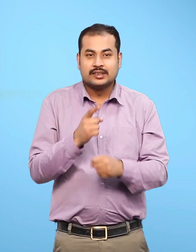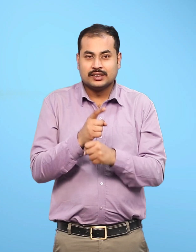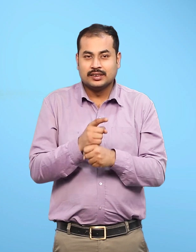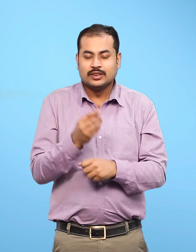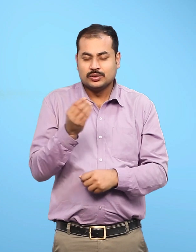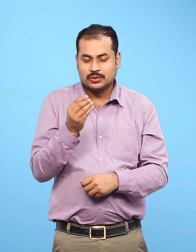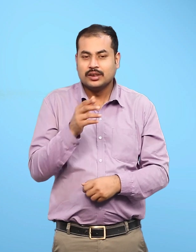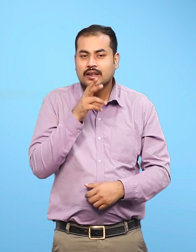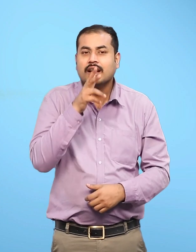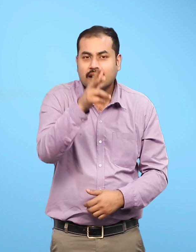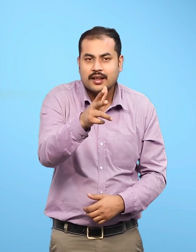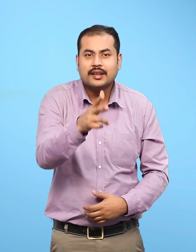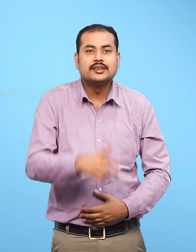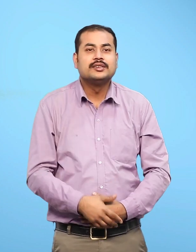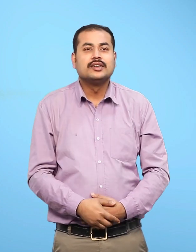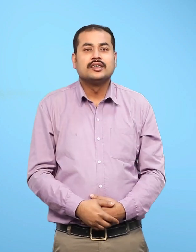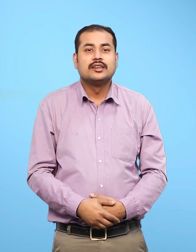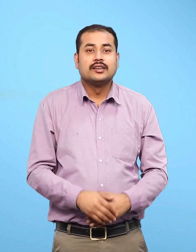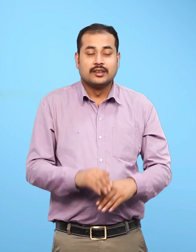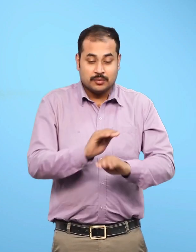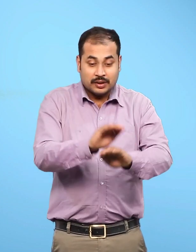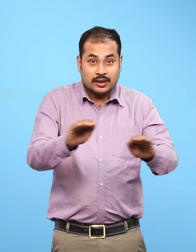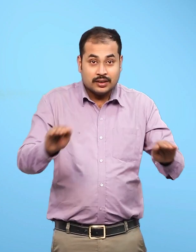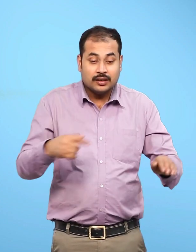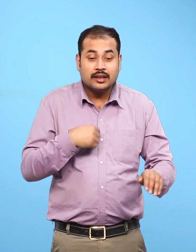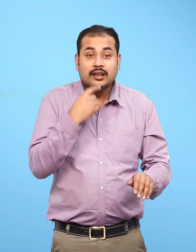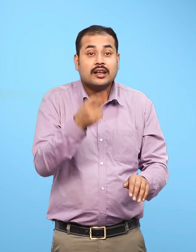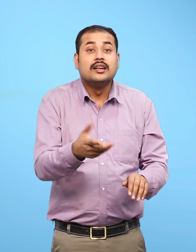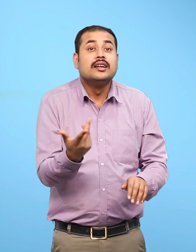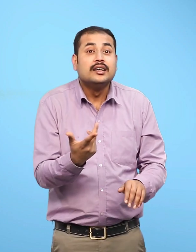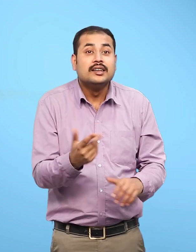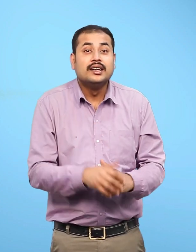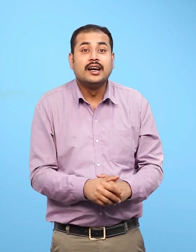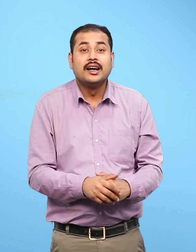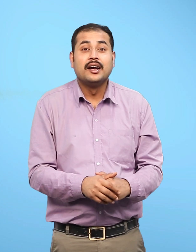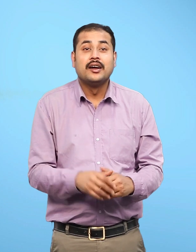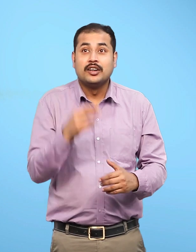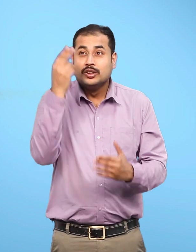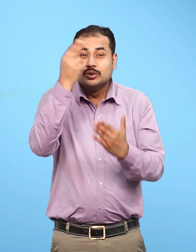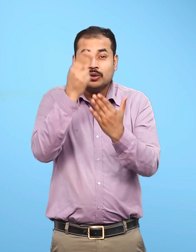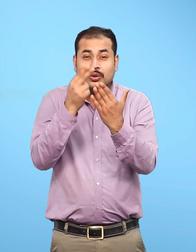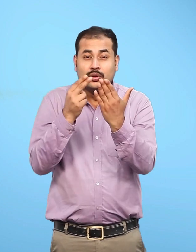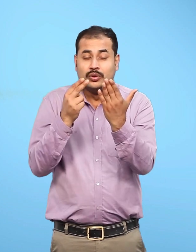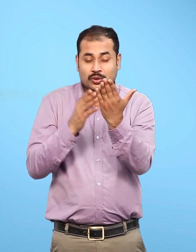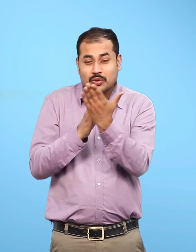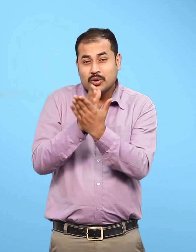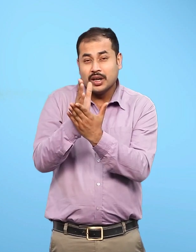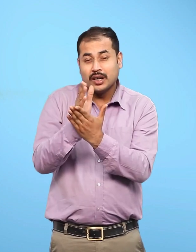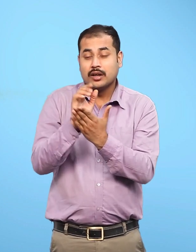अध्यापकों के लिए निर्देश बच्चों को बताएं कि यह चित्र बिहार की मधुबनी